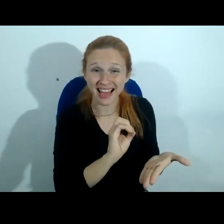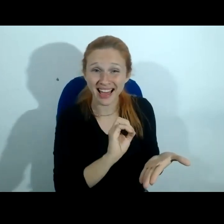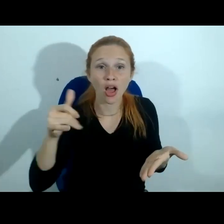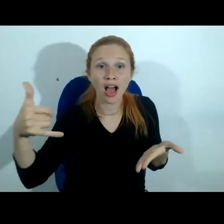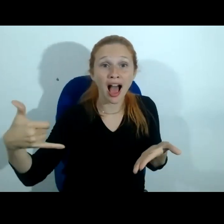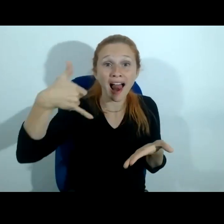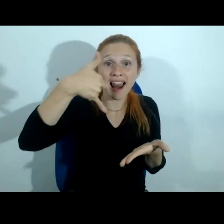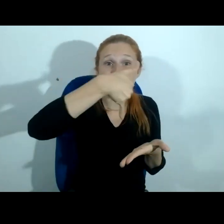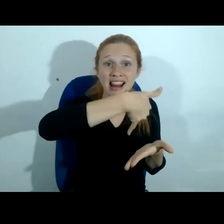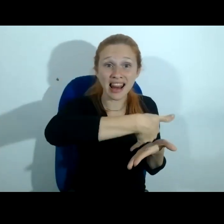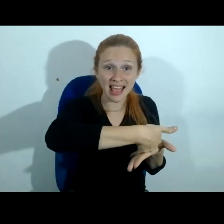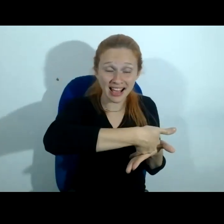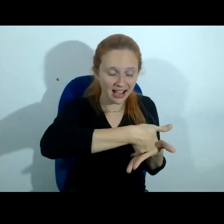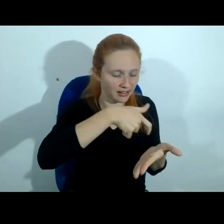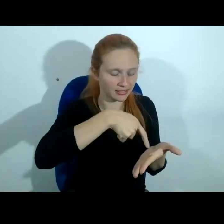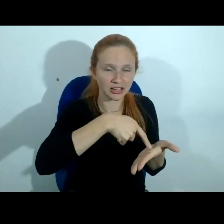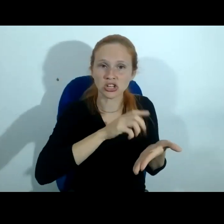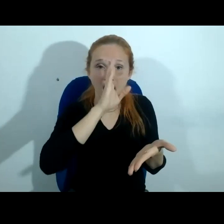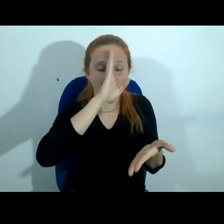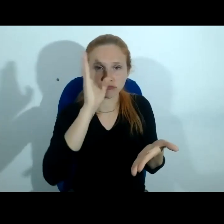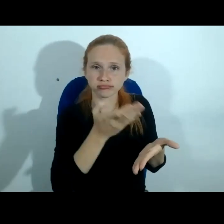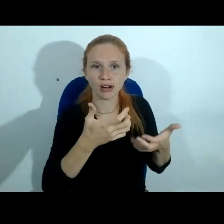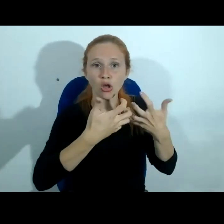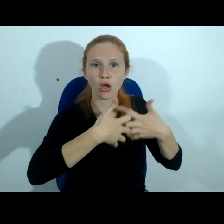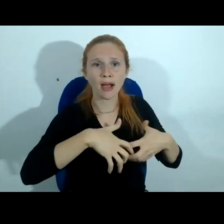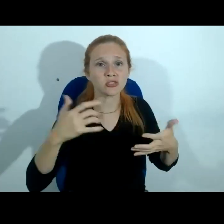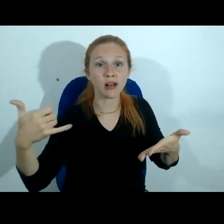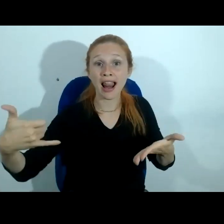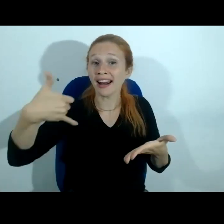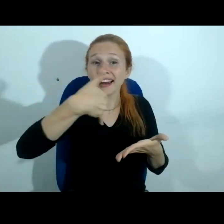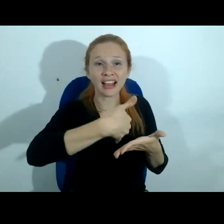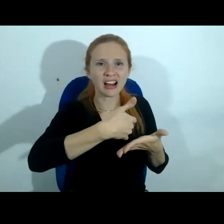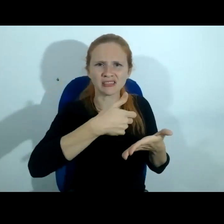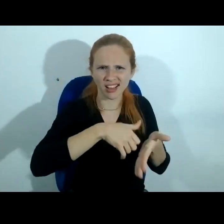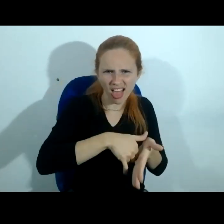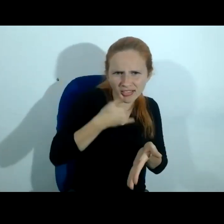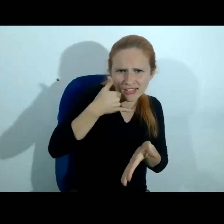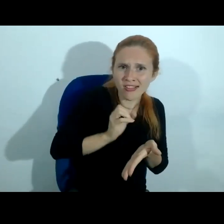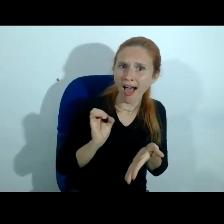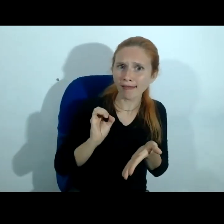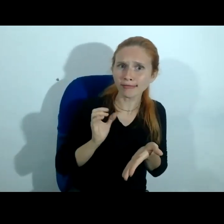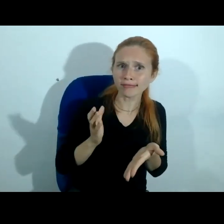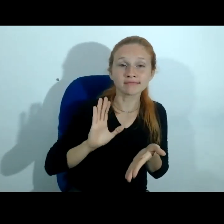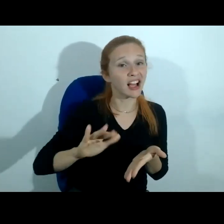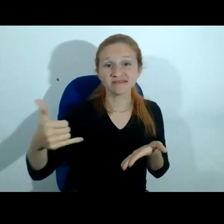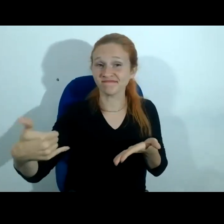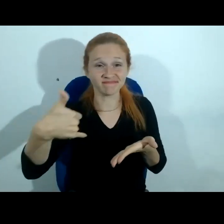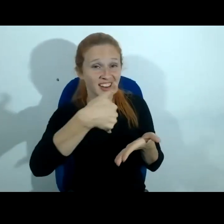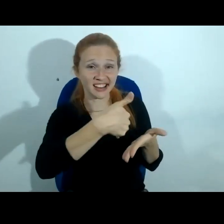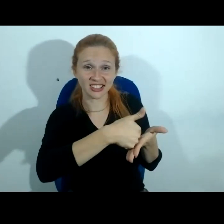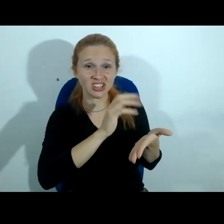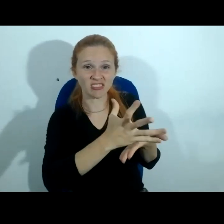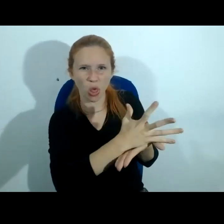nem ser atendida que automaticamente todo o dispositivo celular é invadido e coleta-se todas as informações